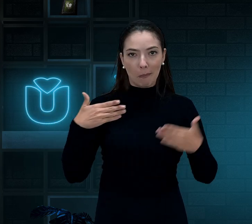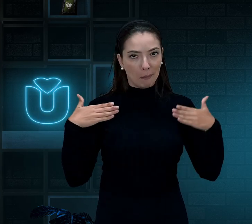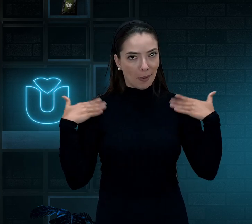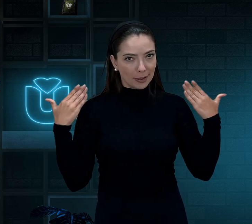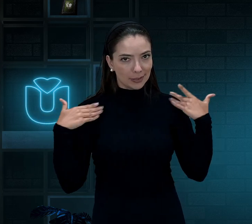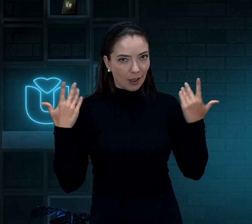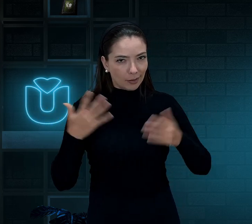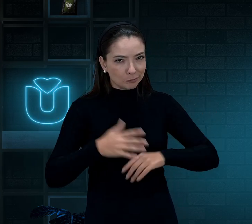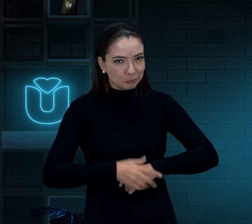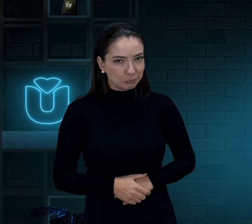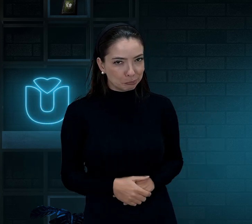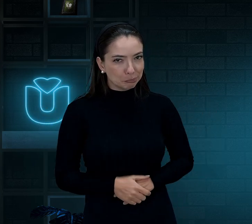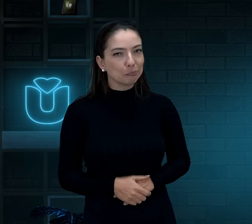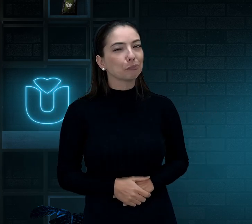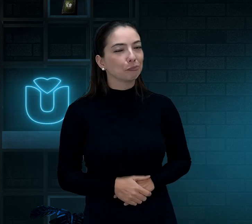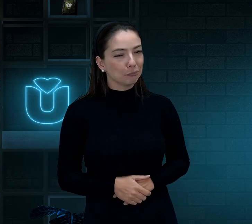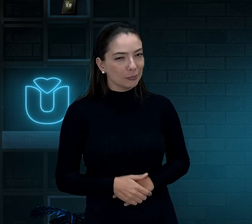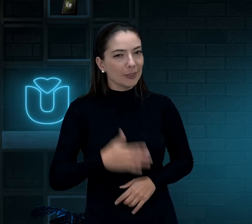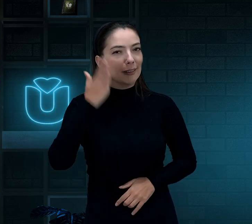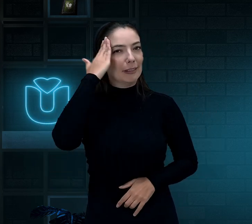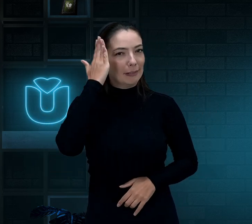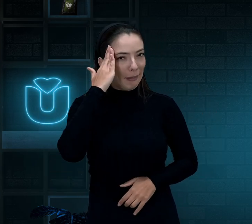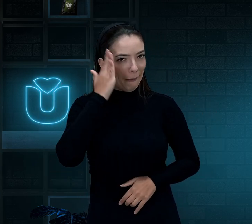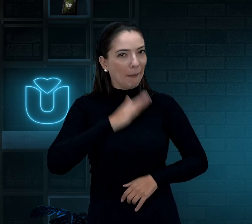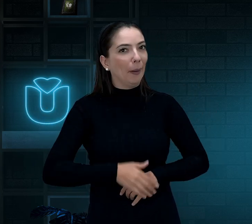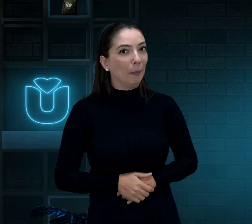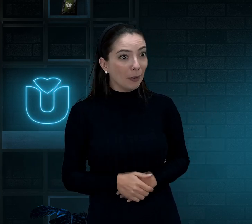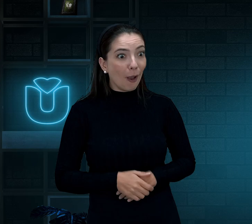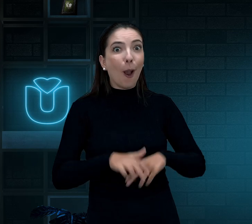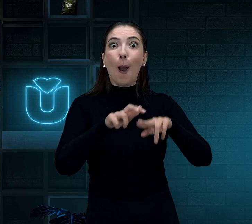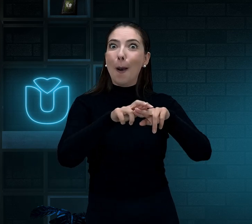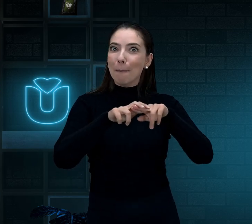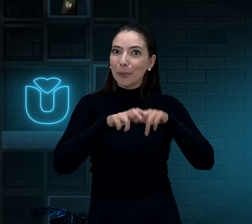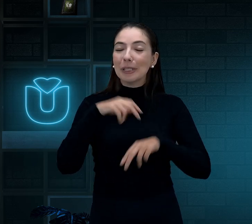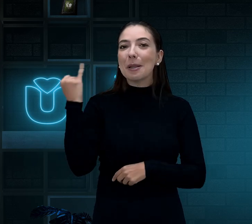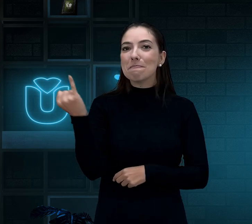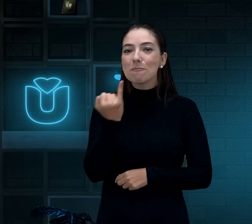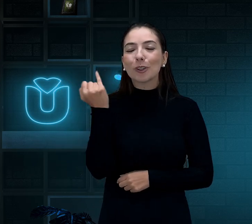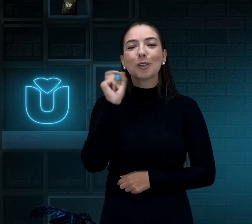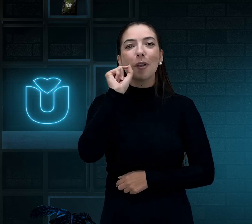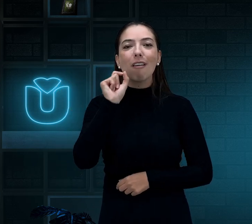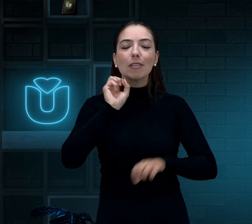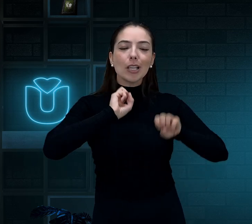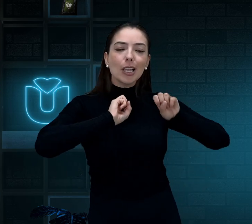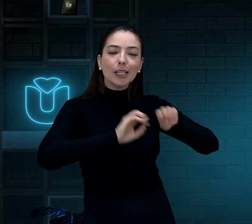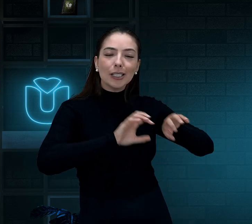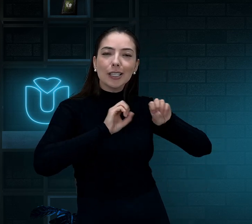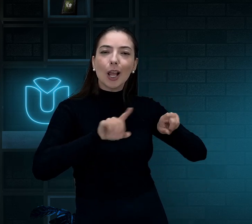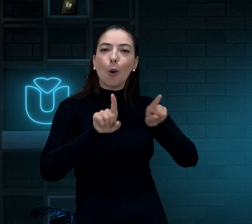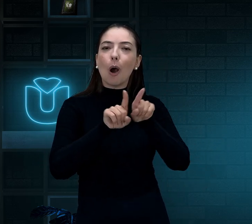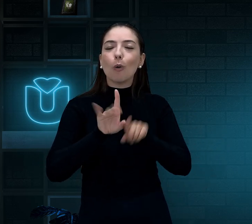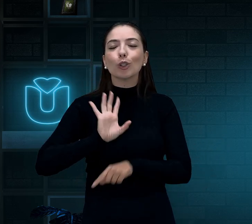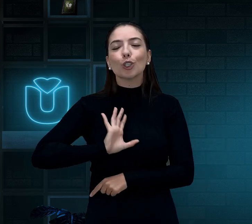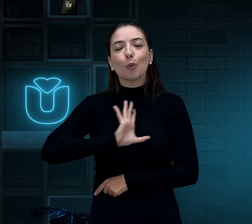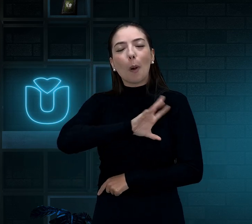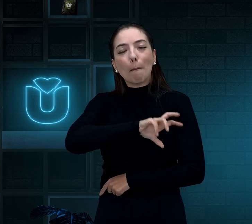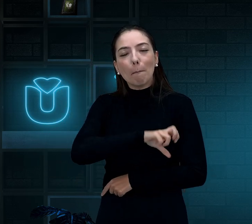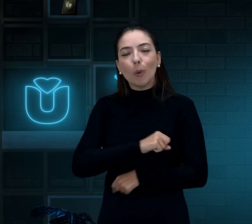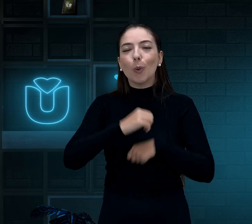significa esse sinal. Eles entendem. Por isso que é importante que a gente ensine todo dia, com amor, com